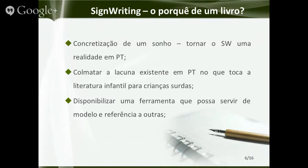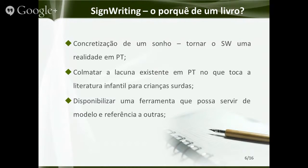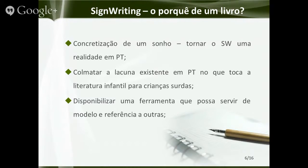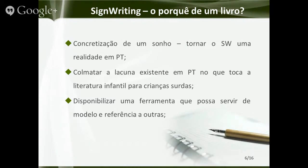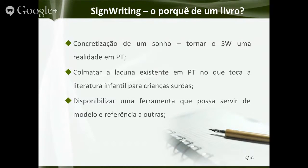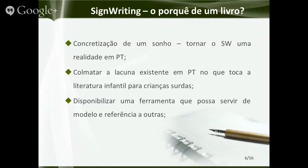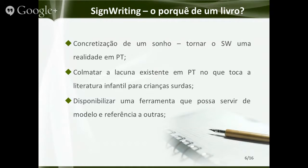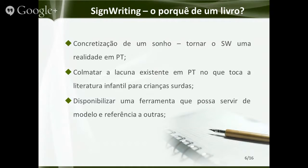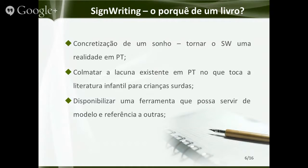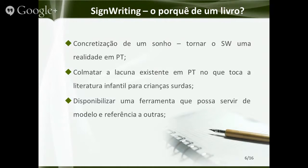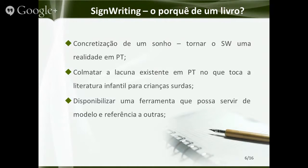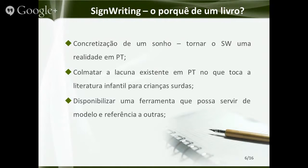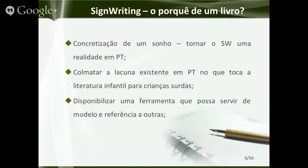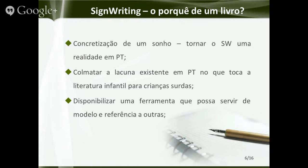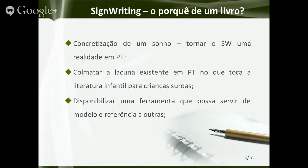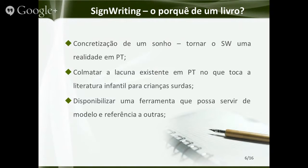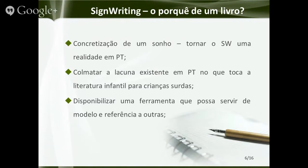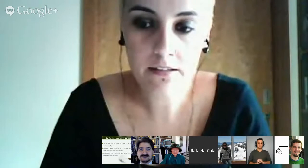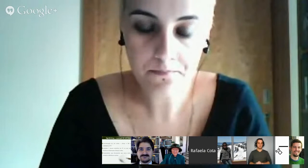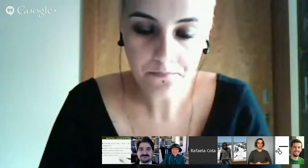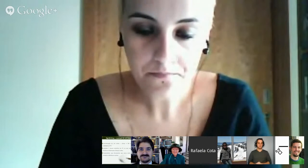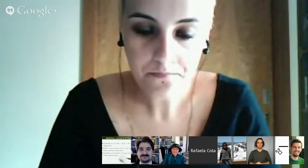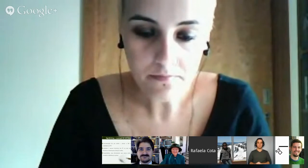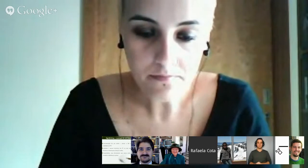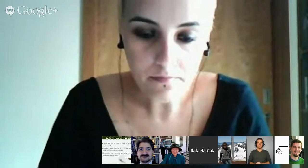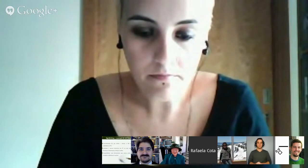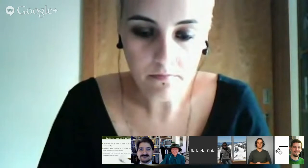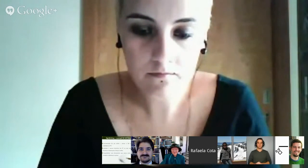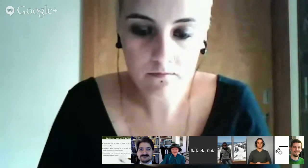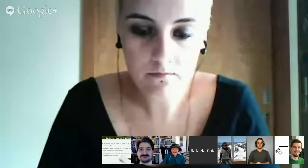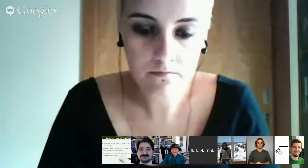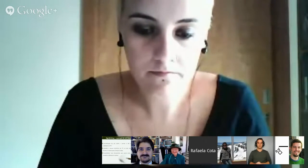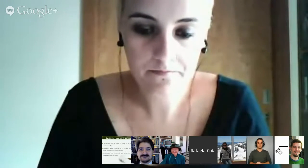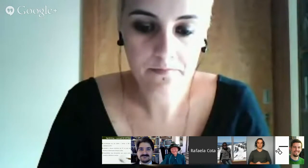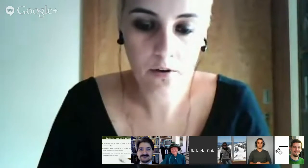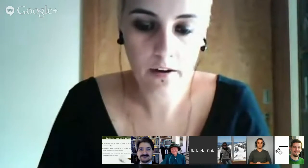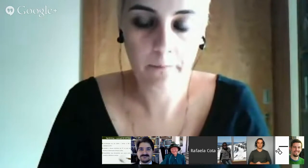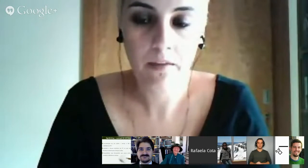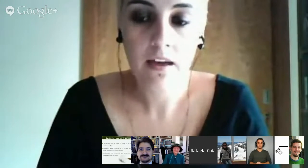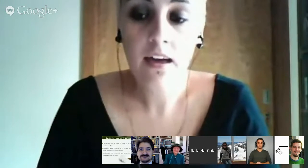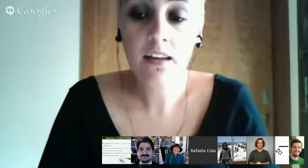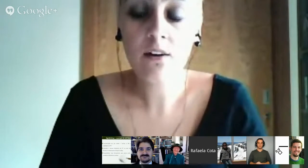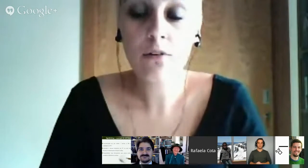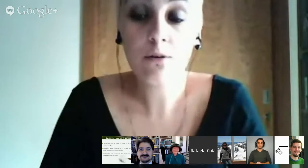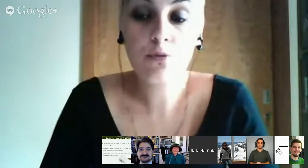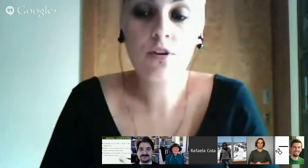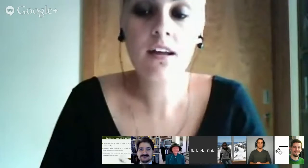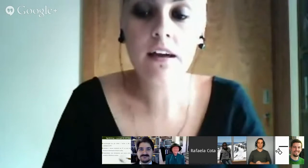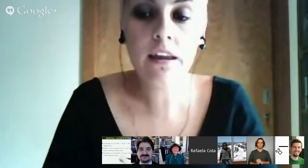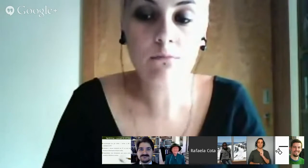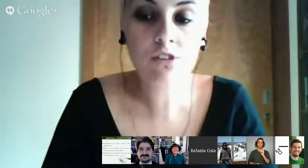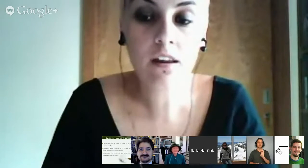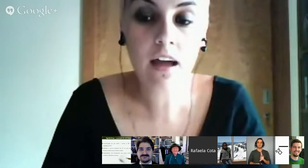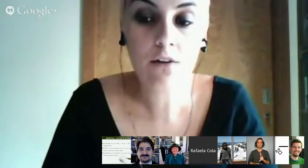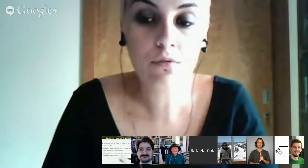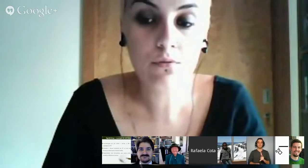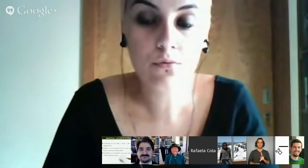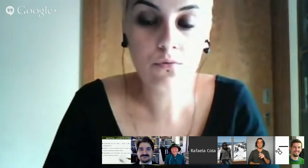Okay. Next to me, please. Yes, we're back. Okay. Então, o porquê de queríamos criar um